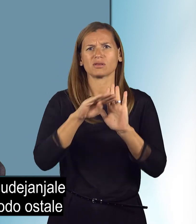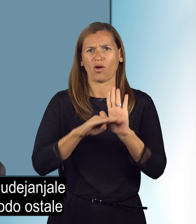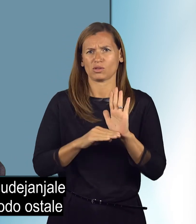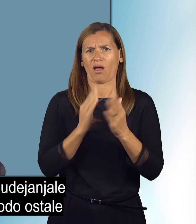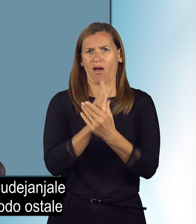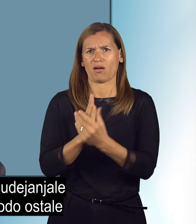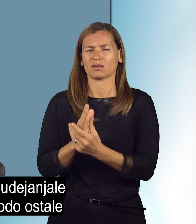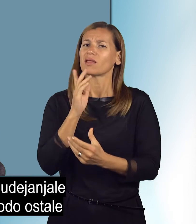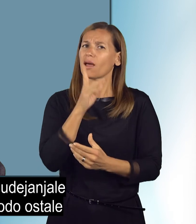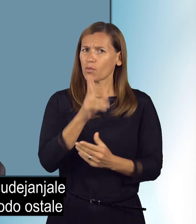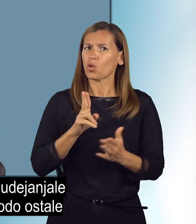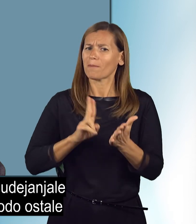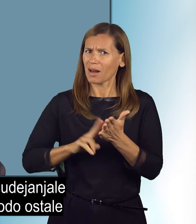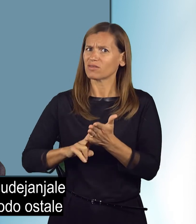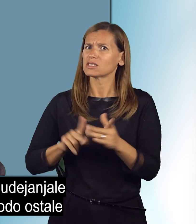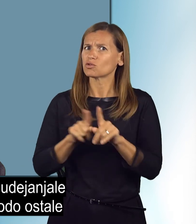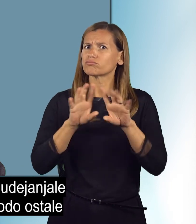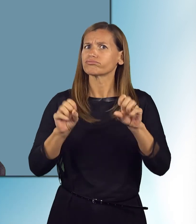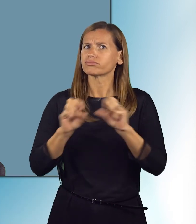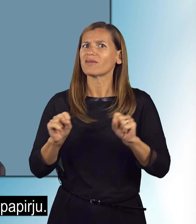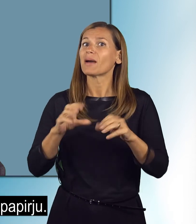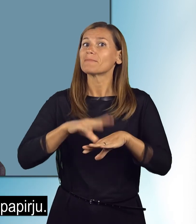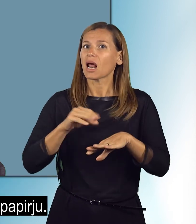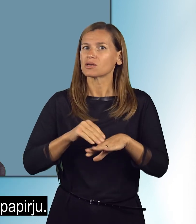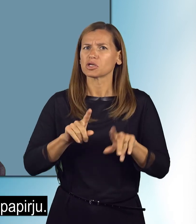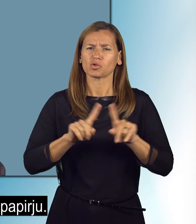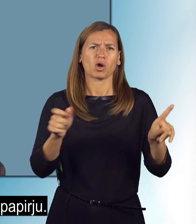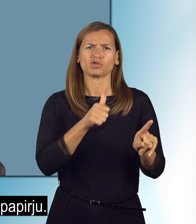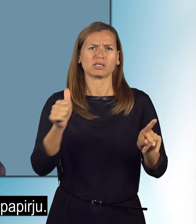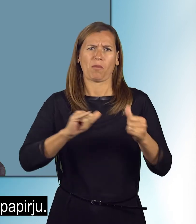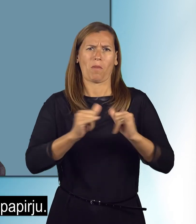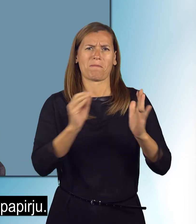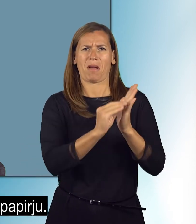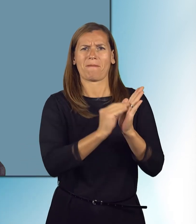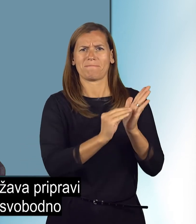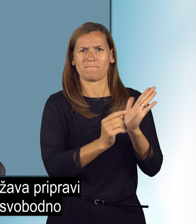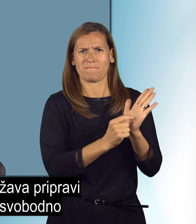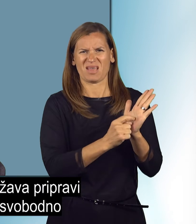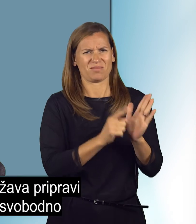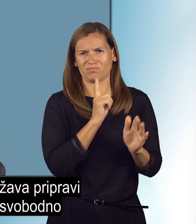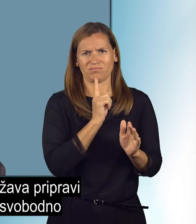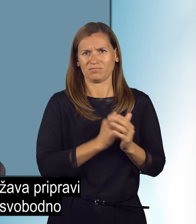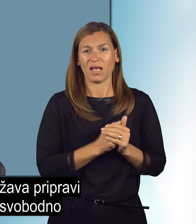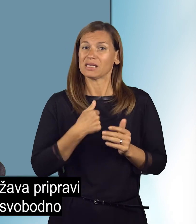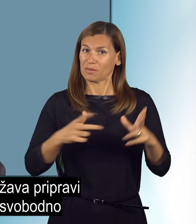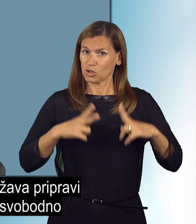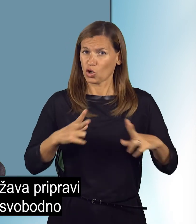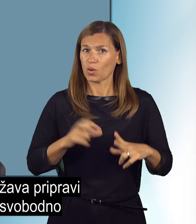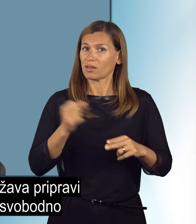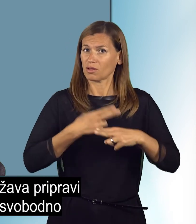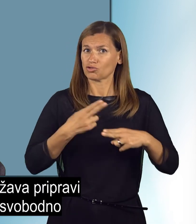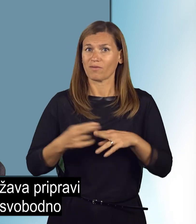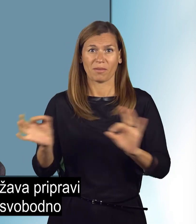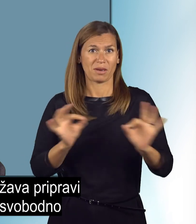pravice v dejanje le šo praksi, sicer bodo ostale le mrtve črke na papirju. Pričakujem tudi, da država